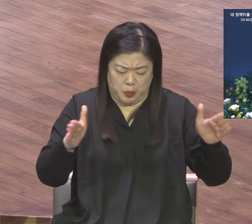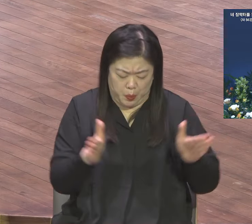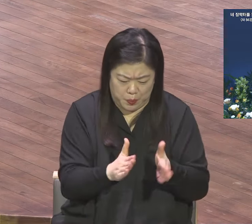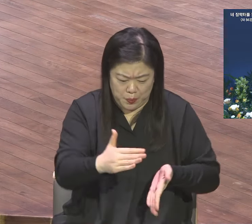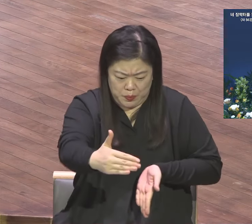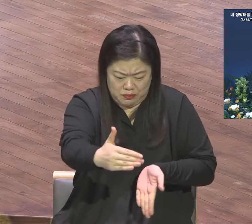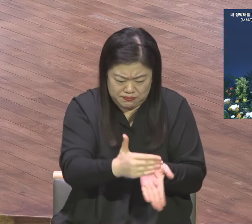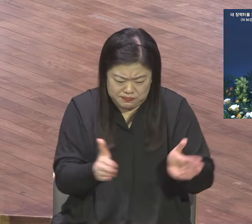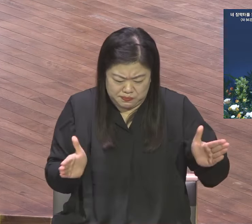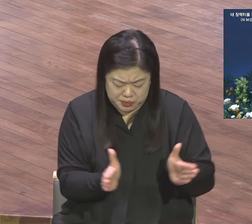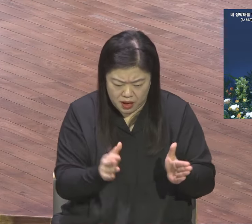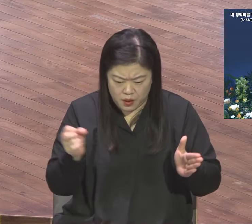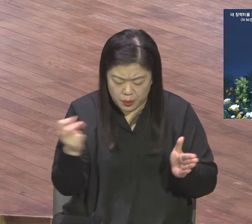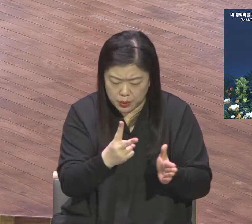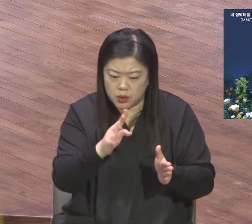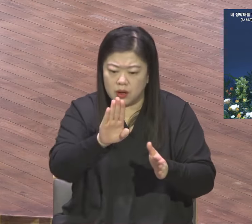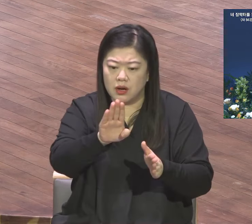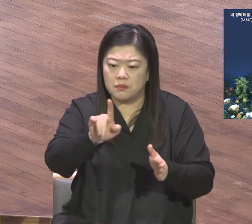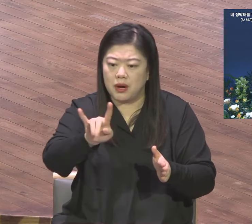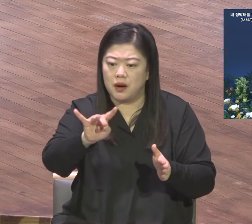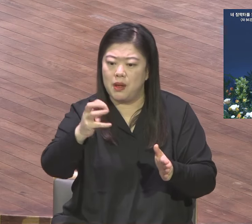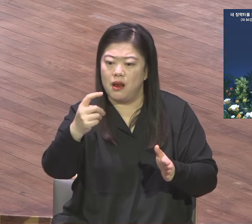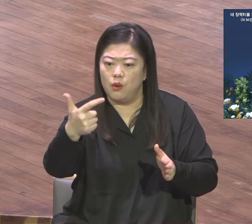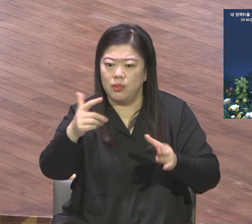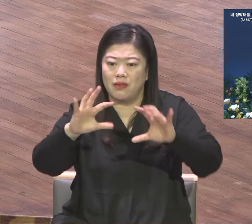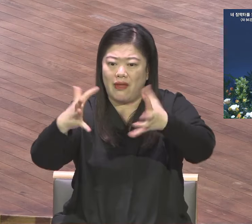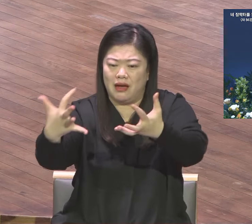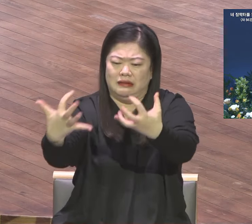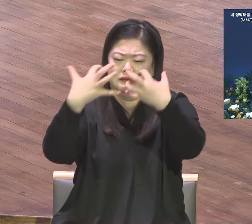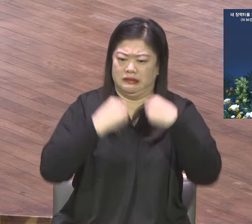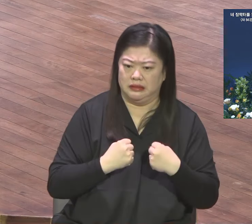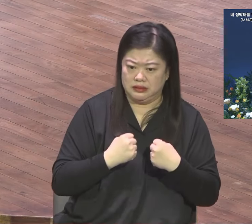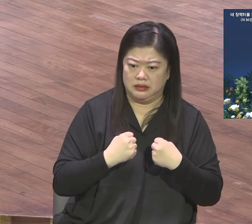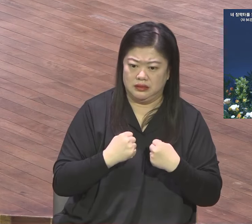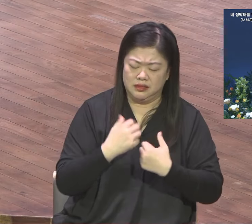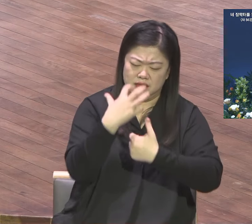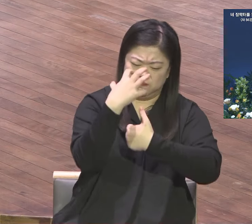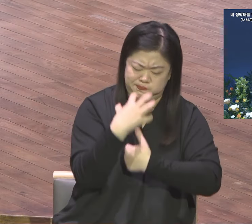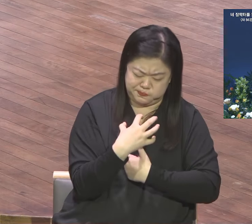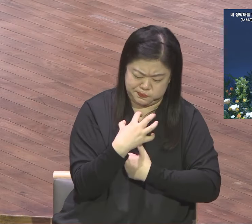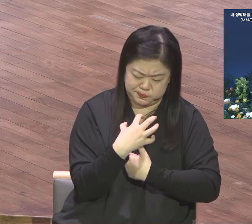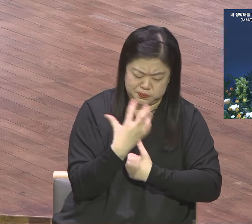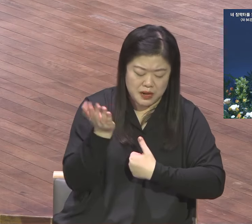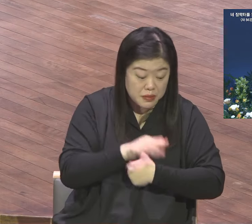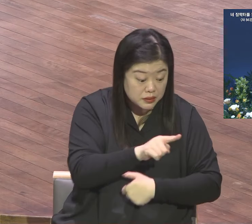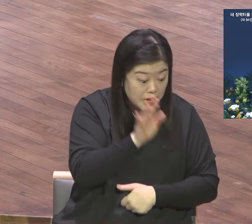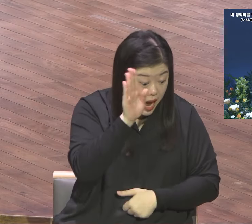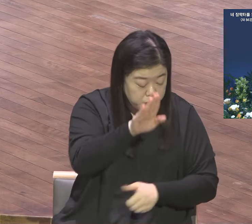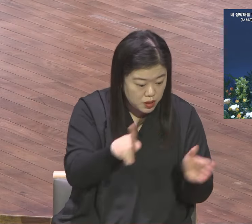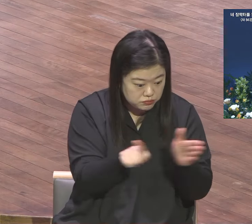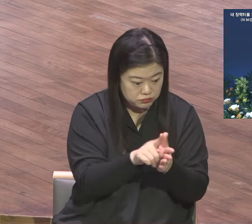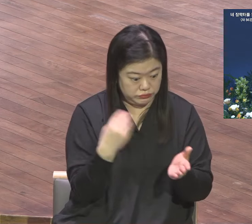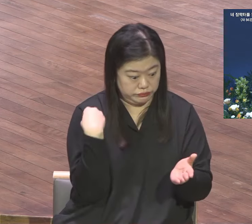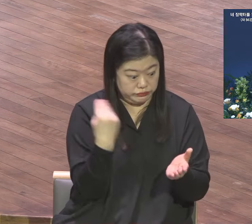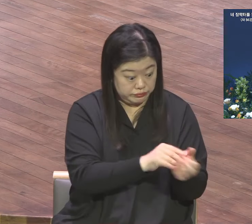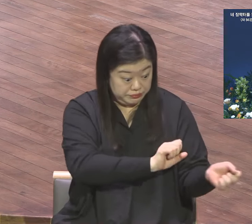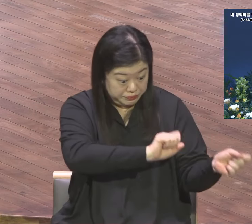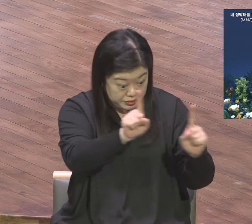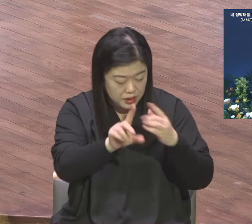청산하고 돌아오는 이스라엘 백성들의 회복과 번성을 미리 예언한 거예요. 오기 전에 미리 예언했습니다.